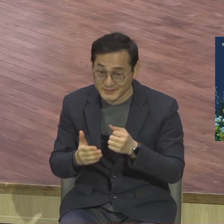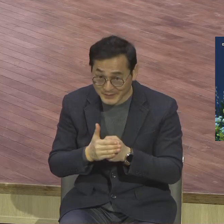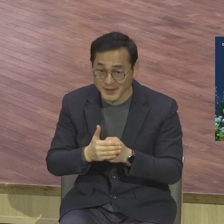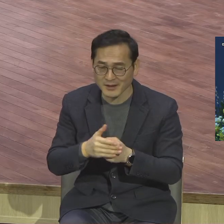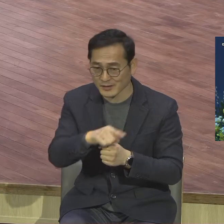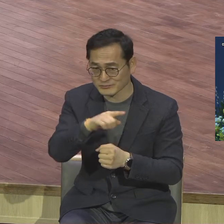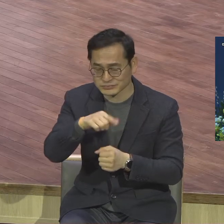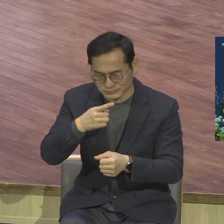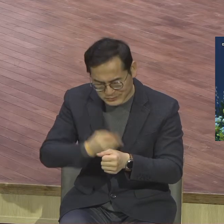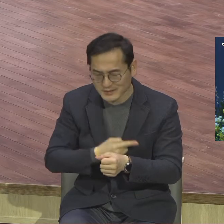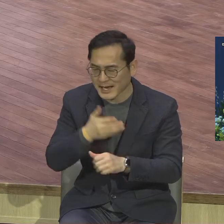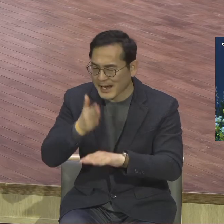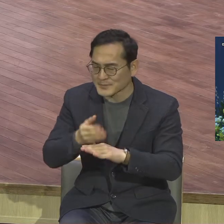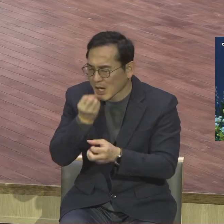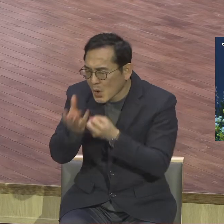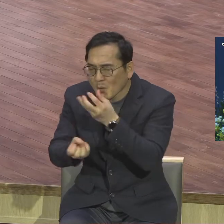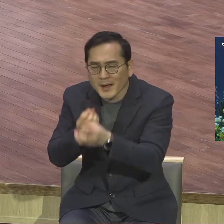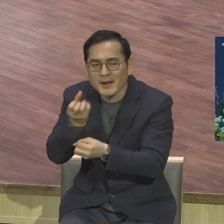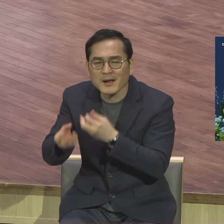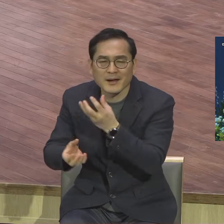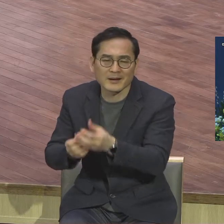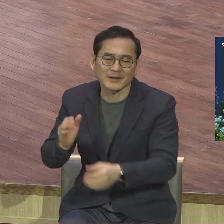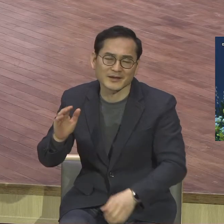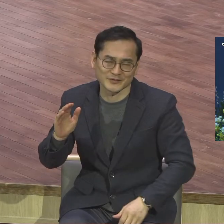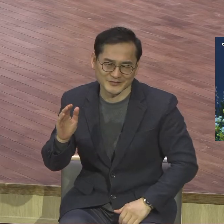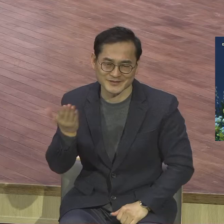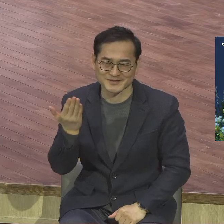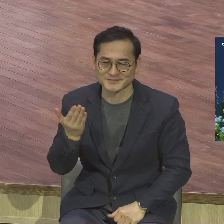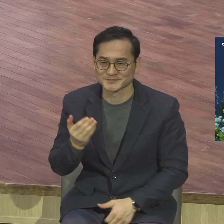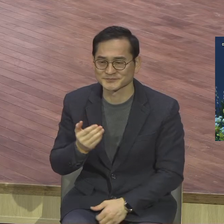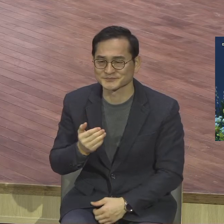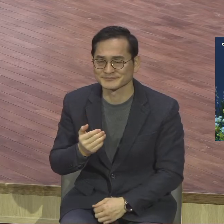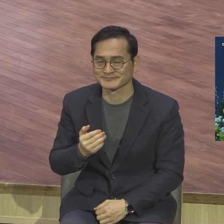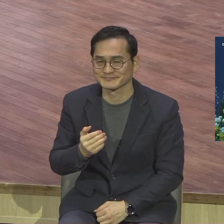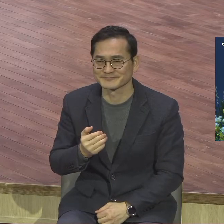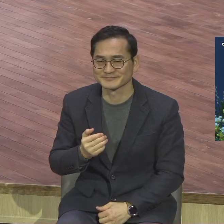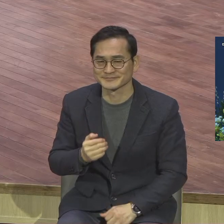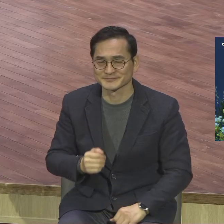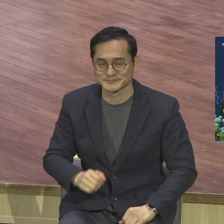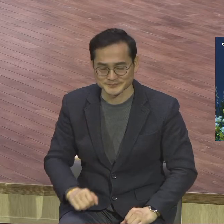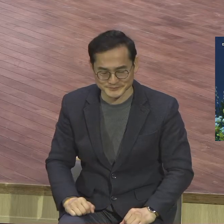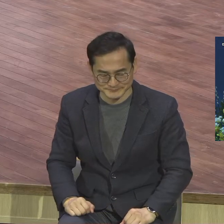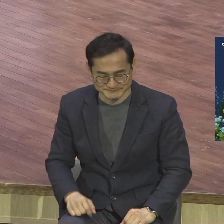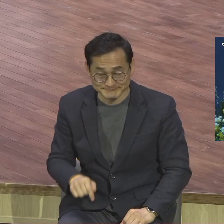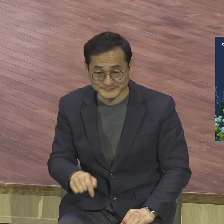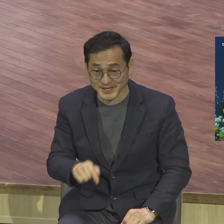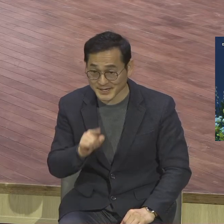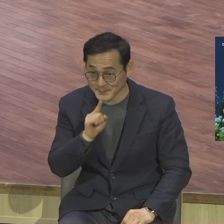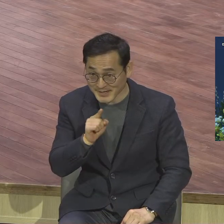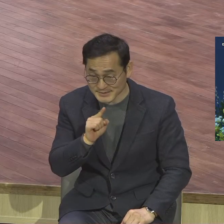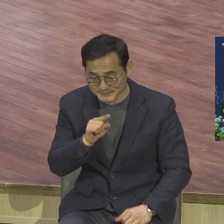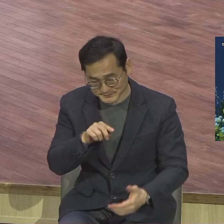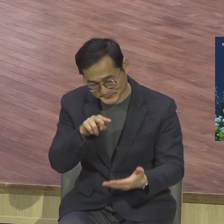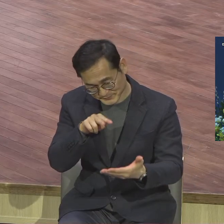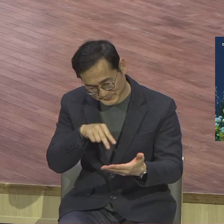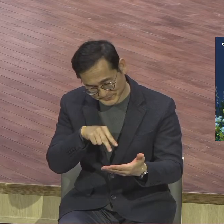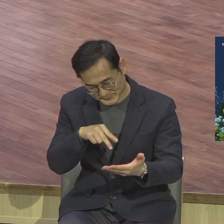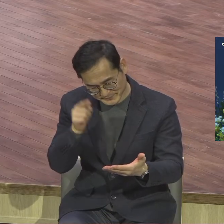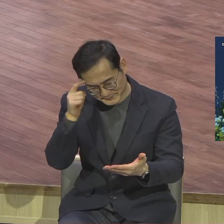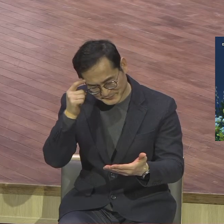믿음이 돼야 됩니다 우리는 이 감사를 이 말씀을 보면서 묵상하면 묵상할수록 우리